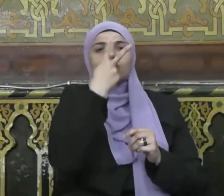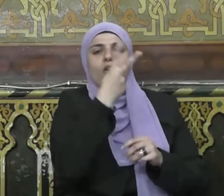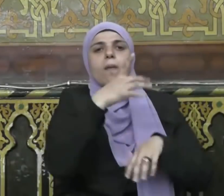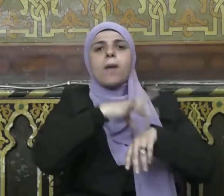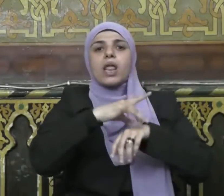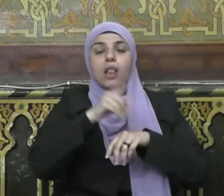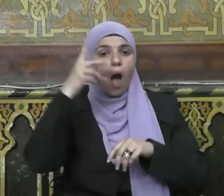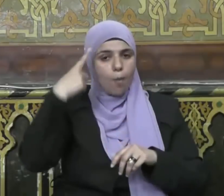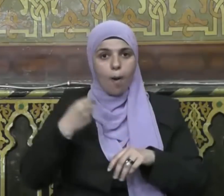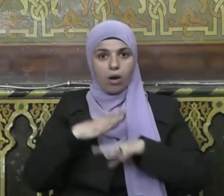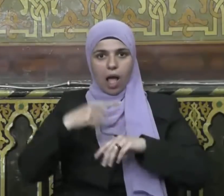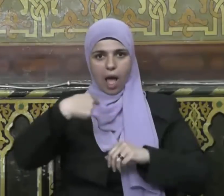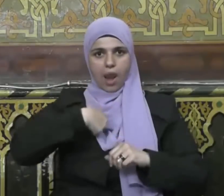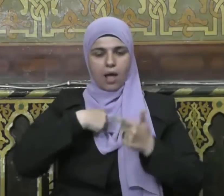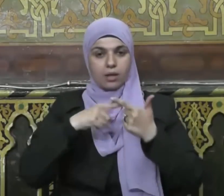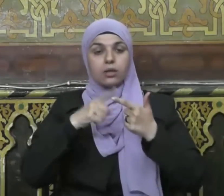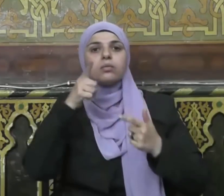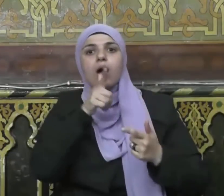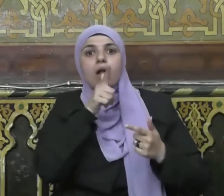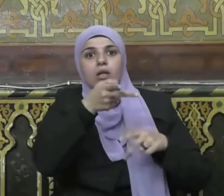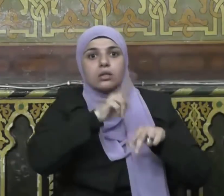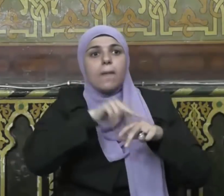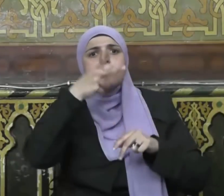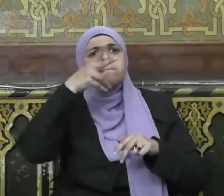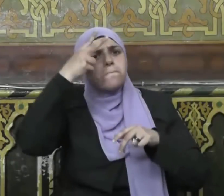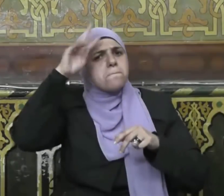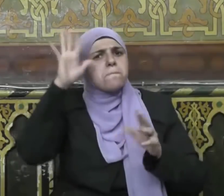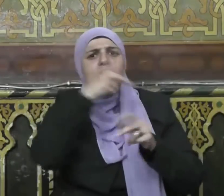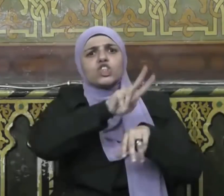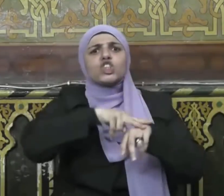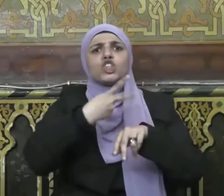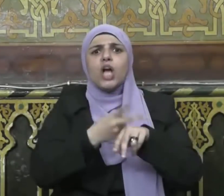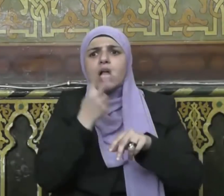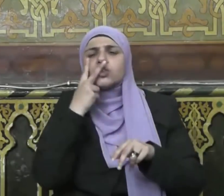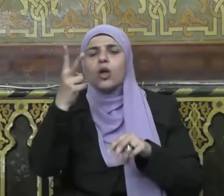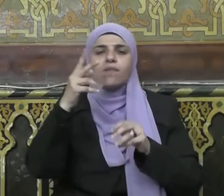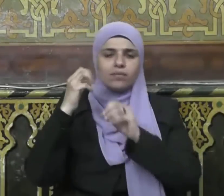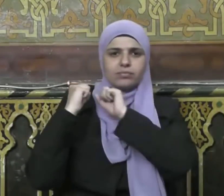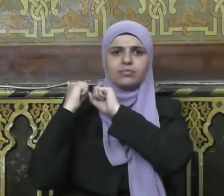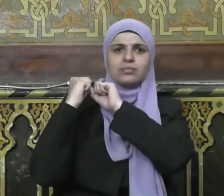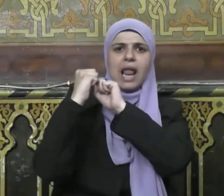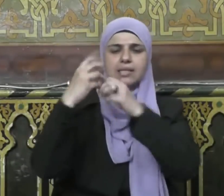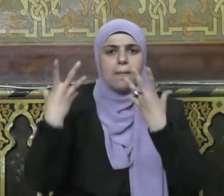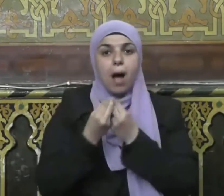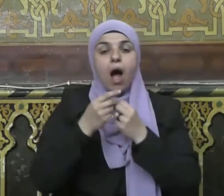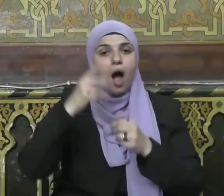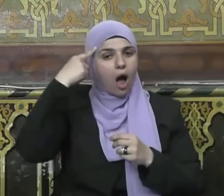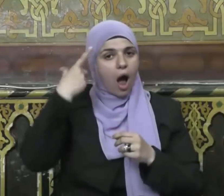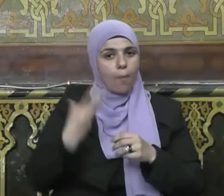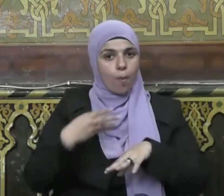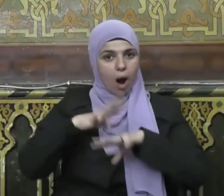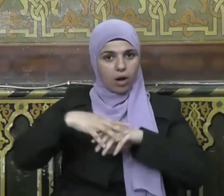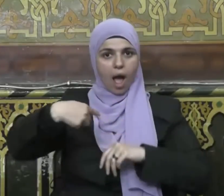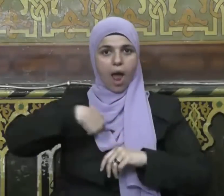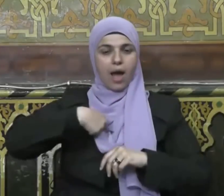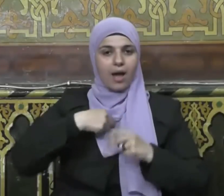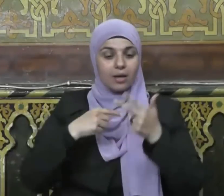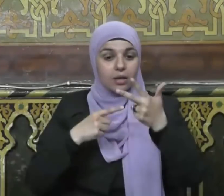ثوابه وثقة في معية الله سبحانه يقول الحق سبحانه ألم تر أن